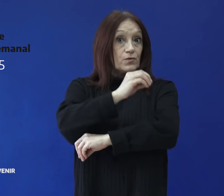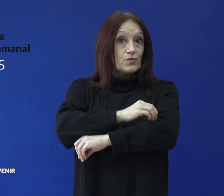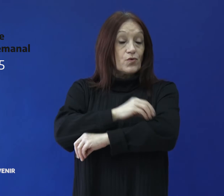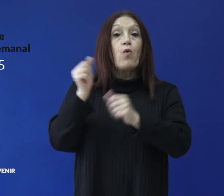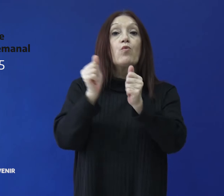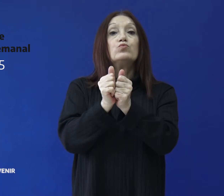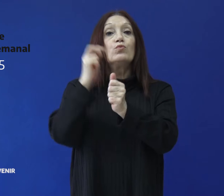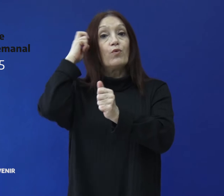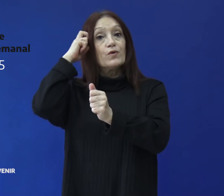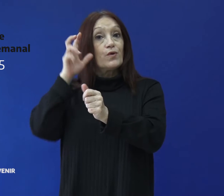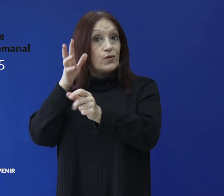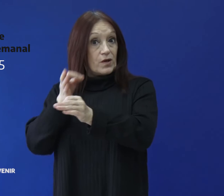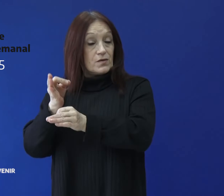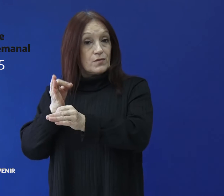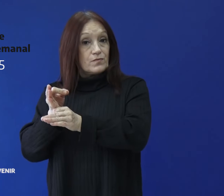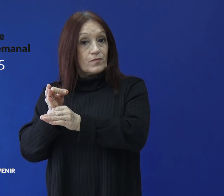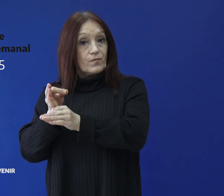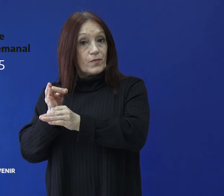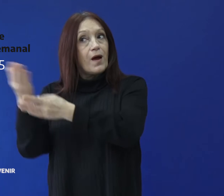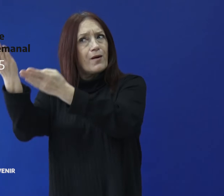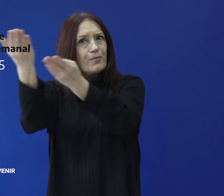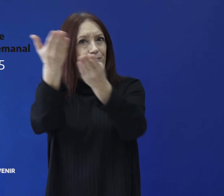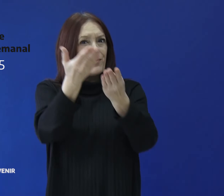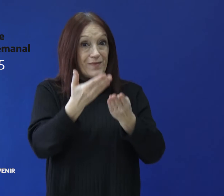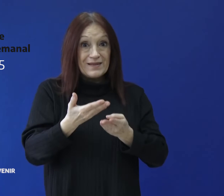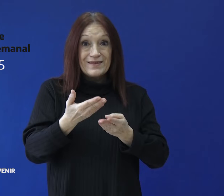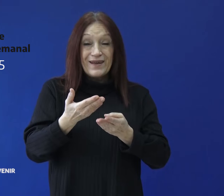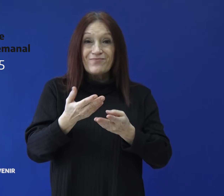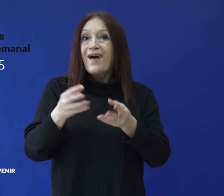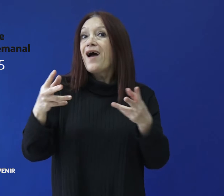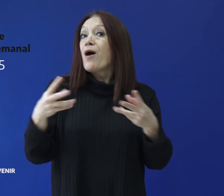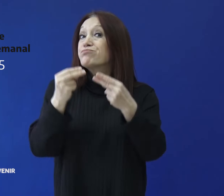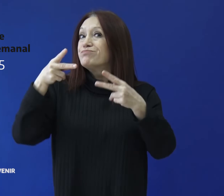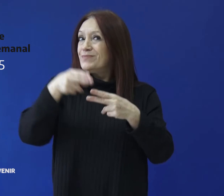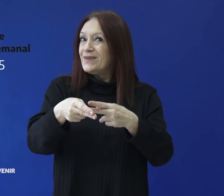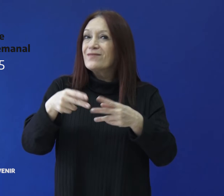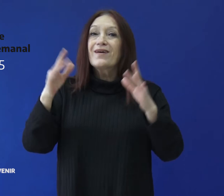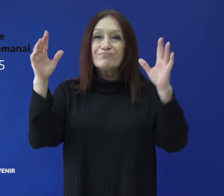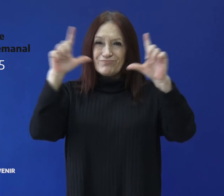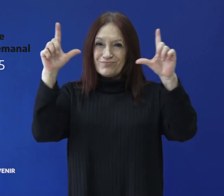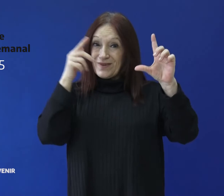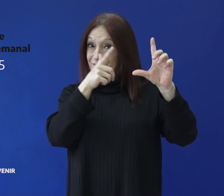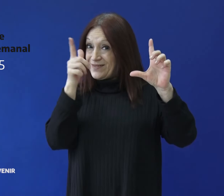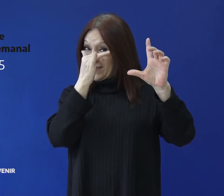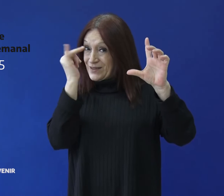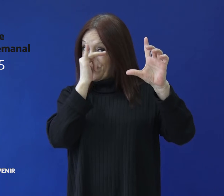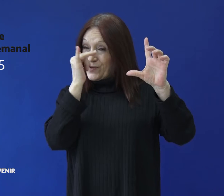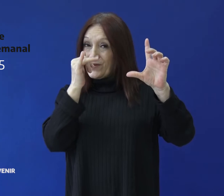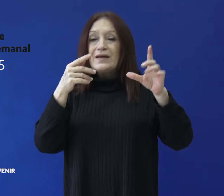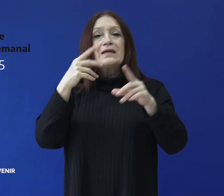través del Consejo Provincial de Educación, invita a participar de la inauguración virtual de la 17ª edición de